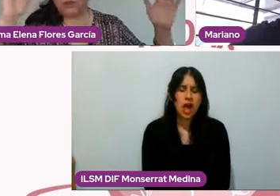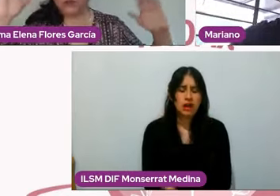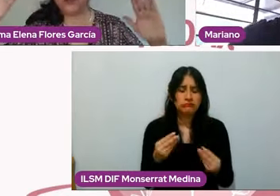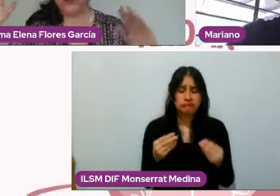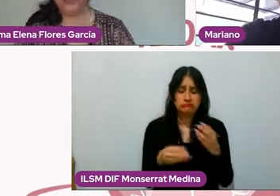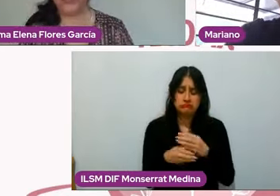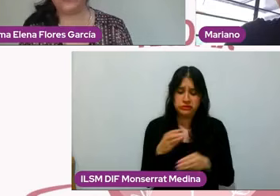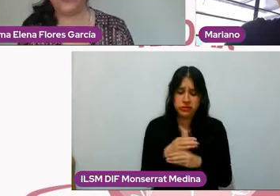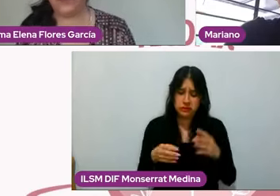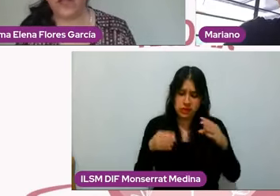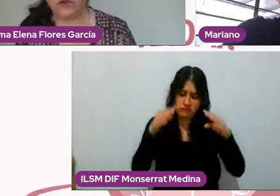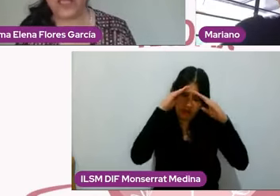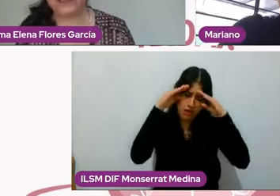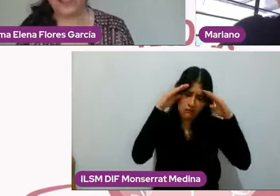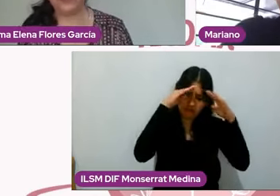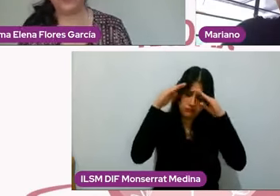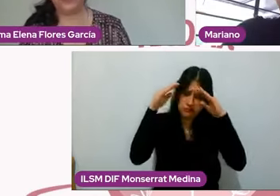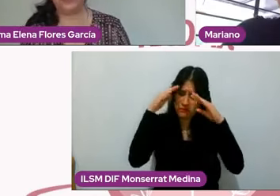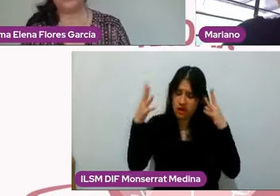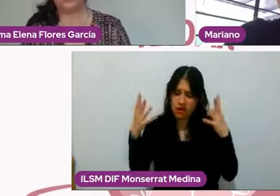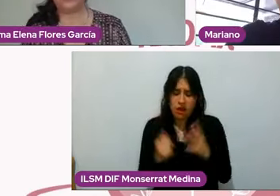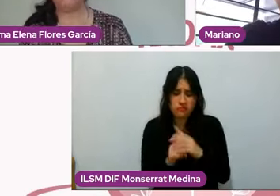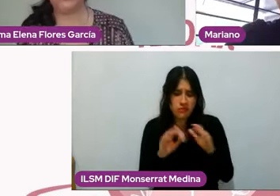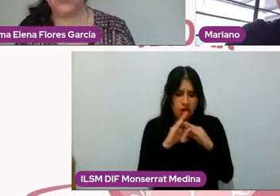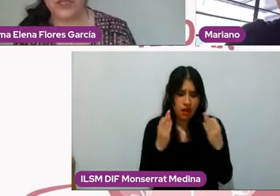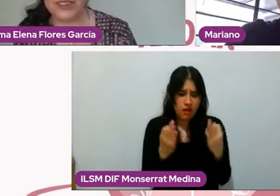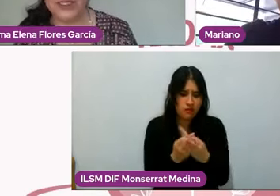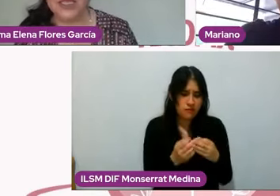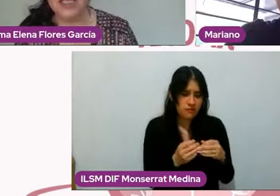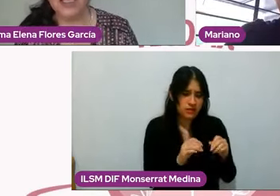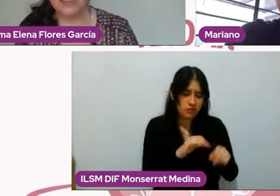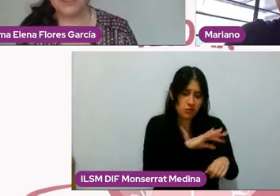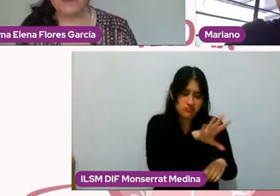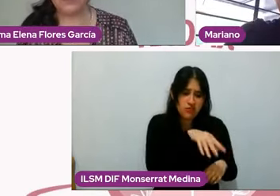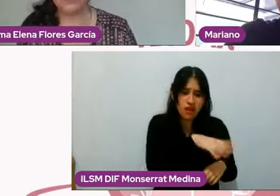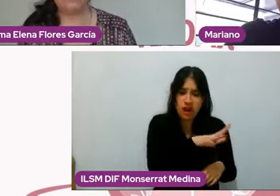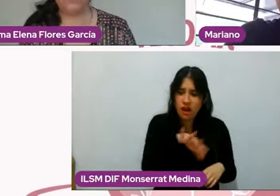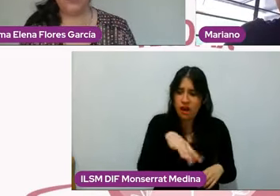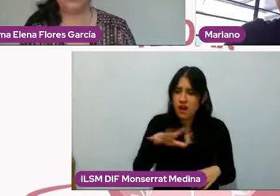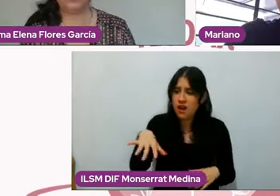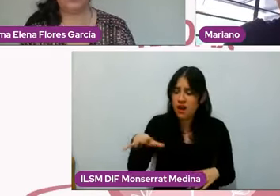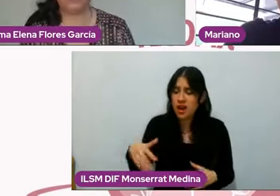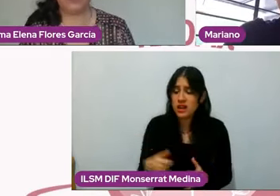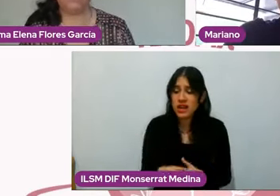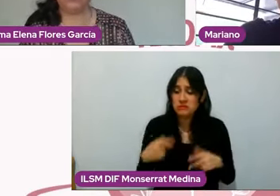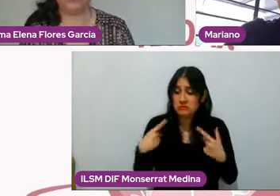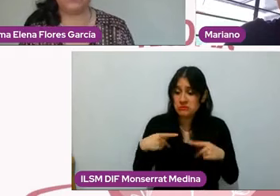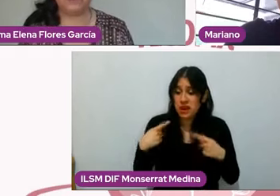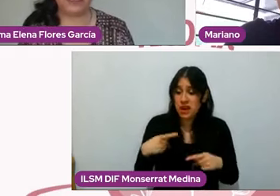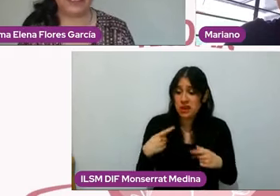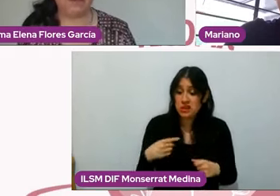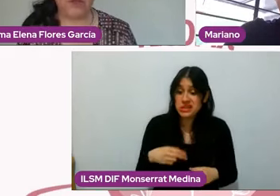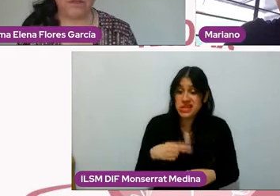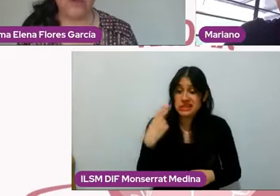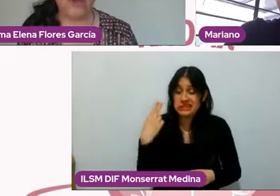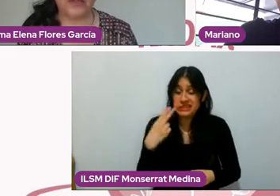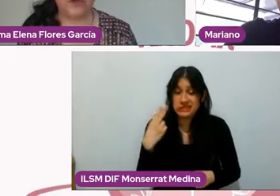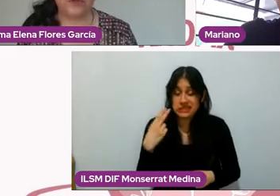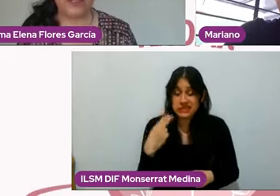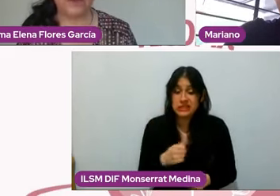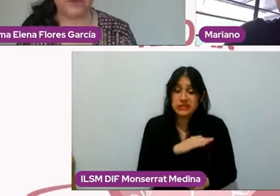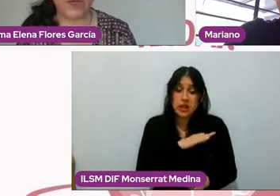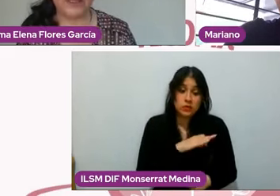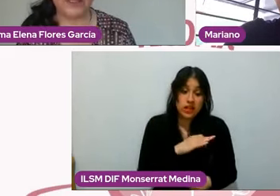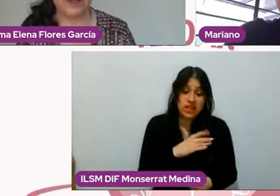campos, ¿no?, de acción o de interacción en las que las personas deben y pueden y debemos más bien más que podemos